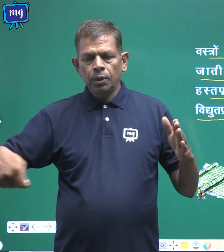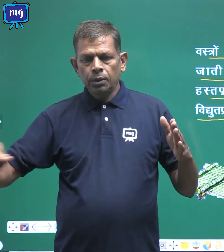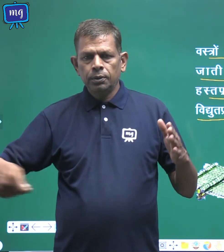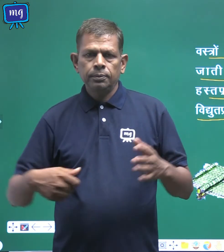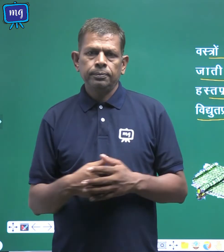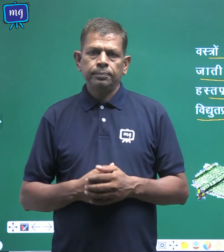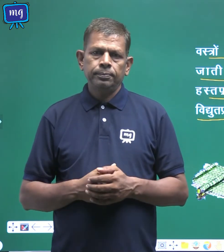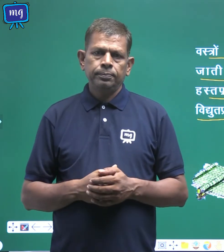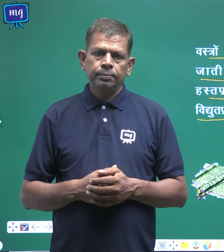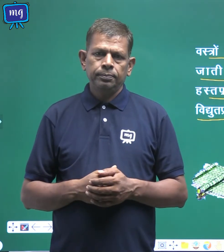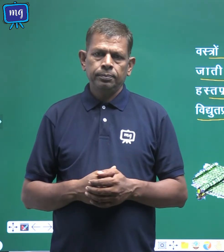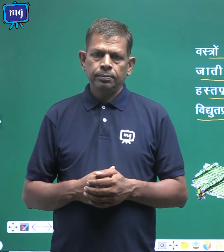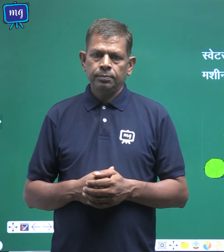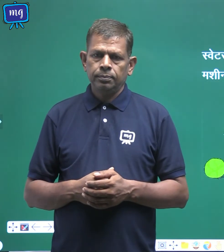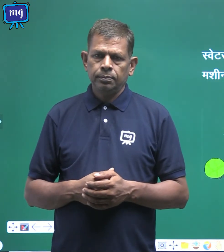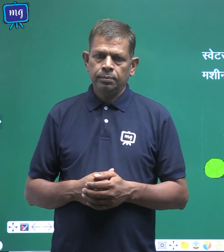हैं